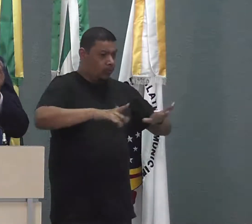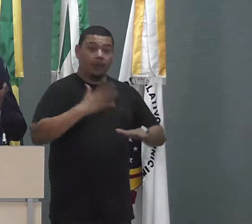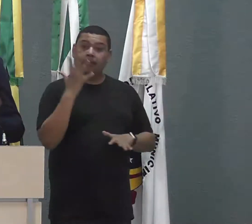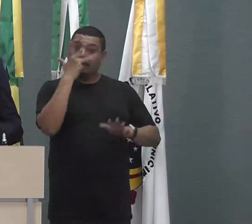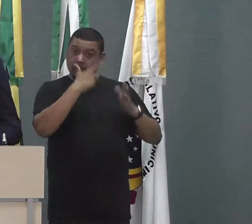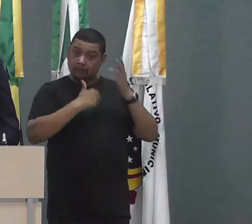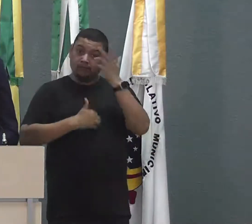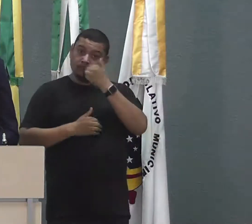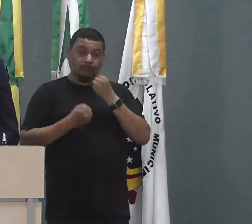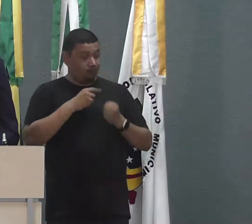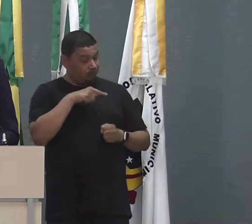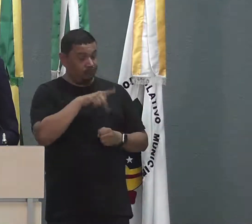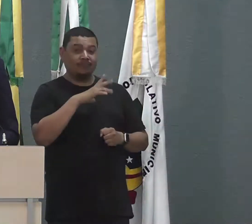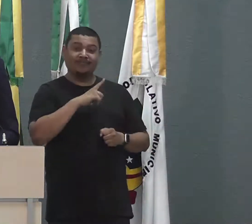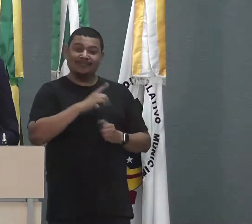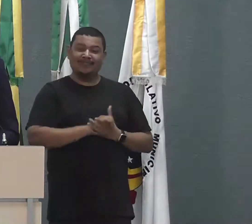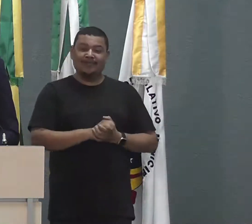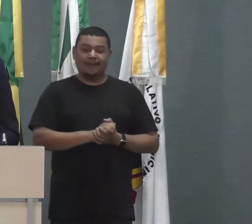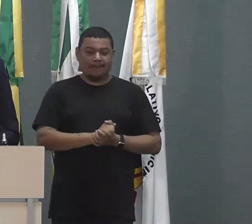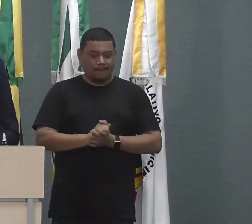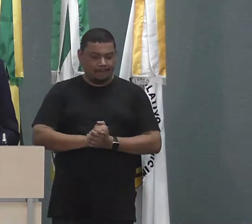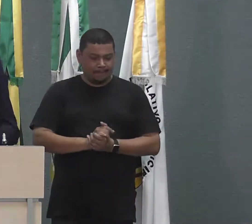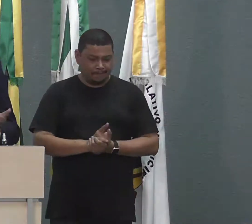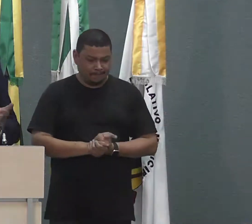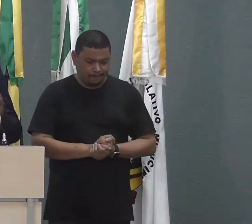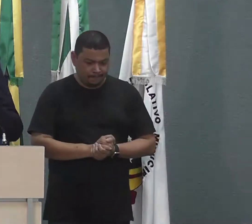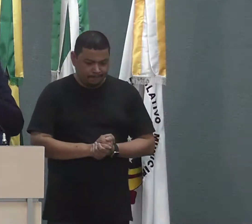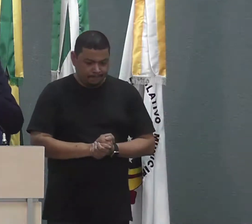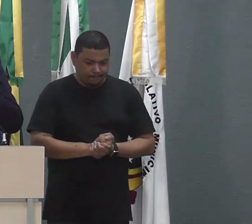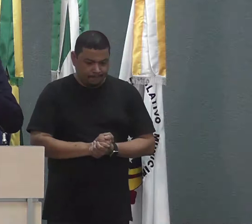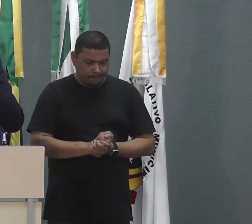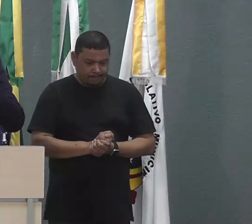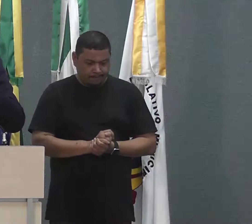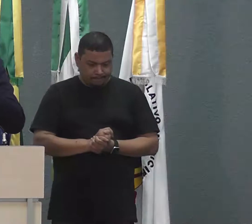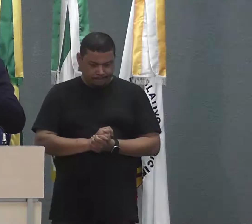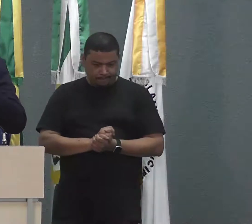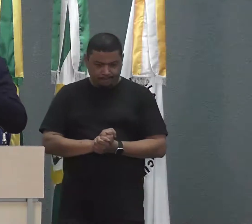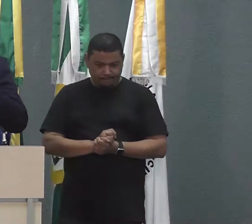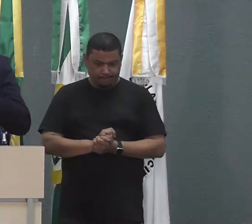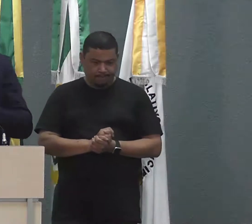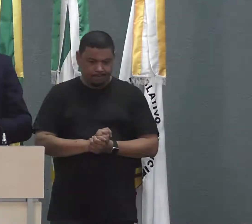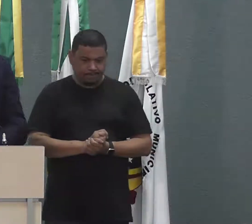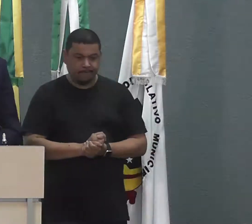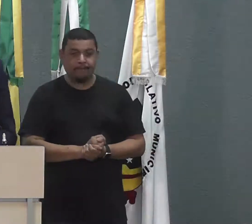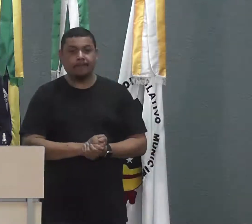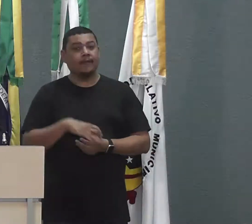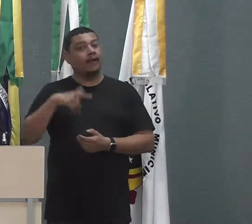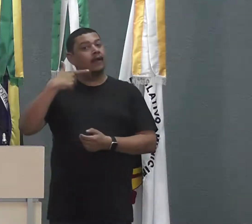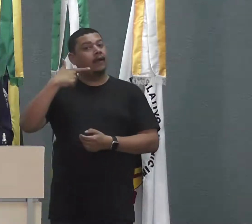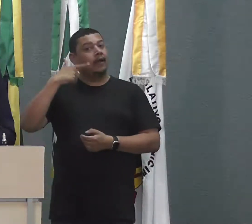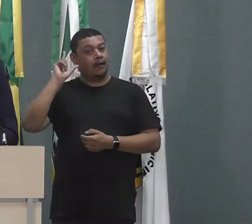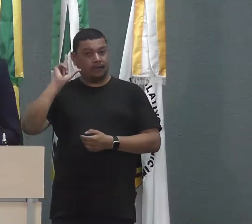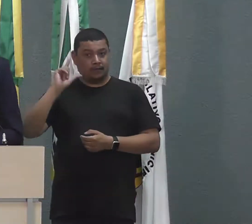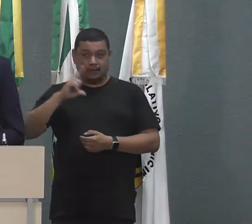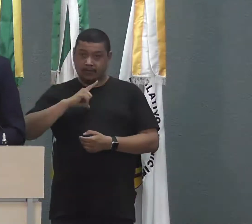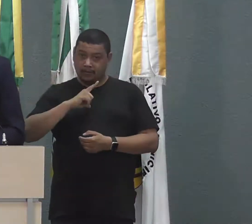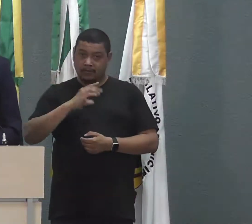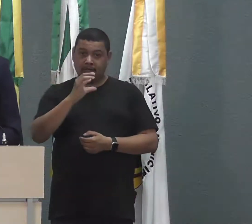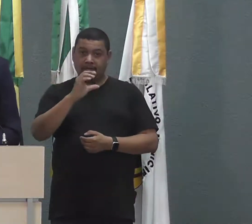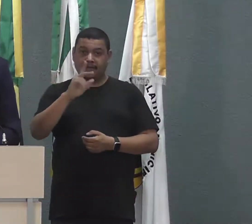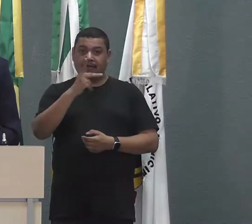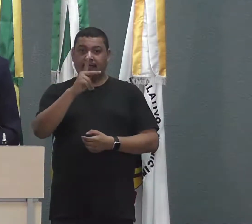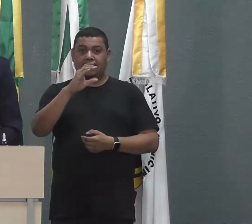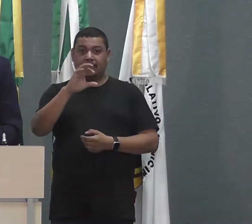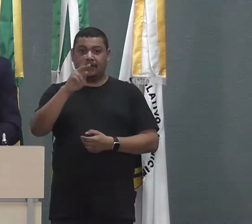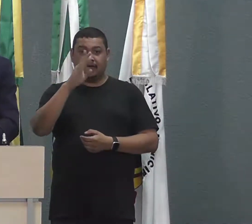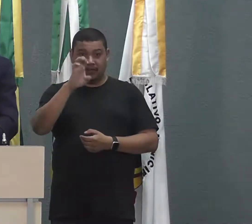fazendo limpeza lá no prédio da antiga creche Ruti Vieira Bixiga. Espero que, muito em